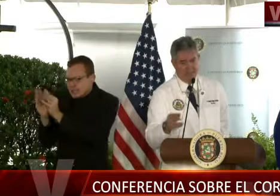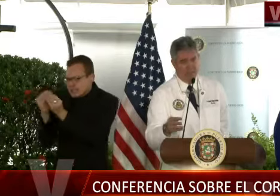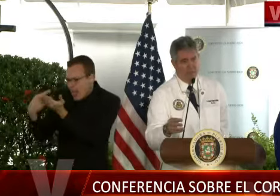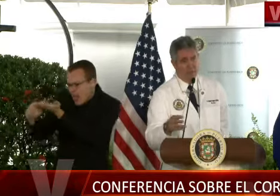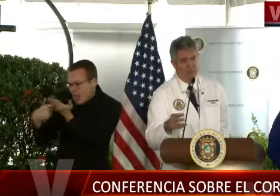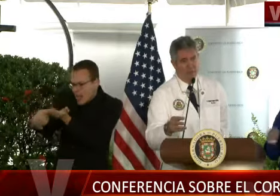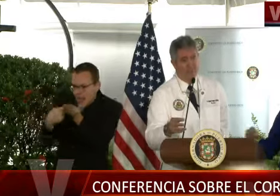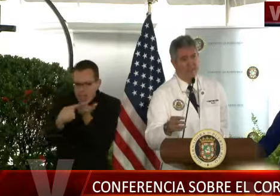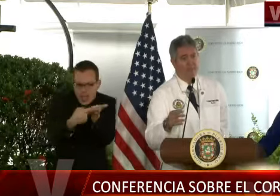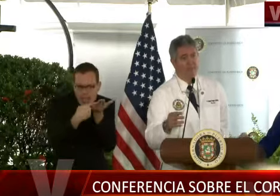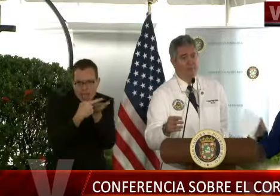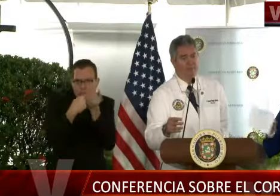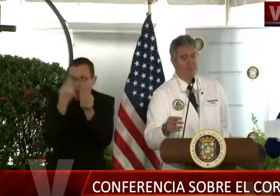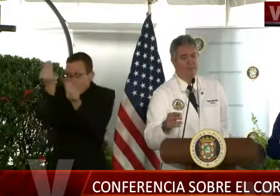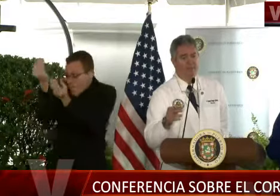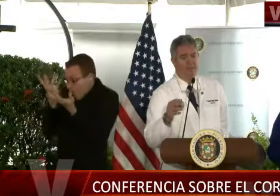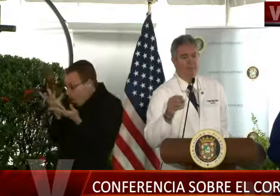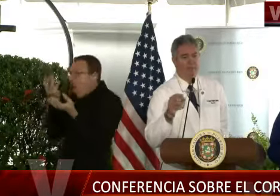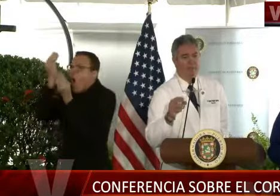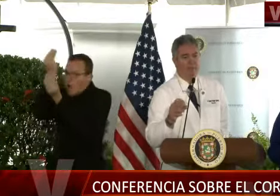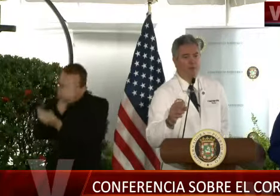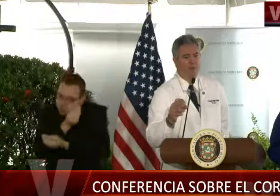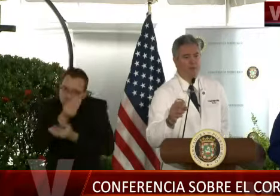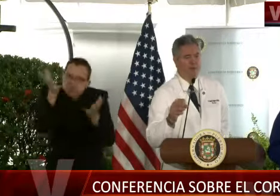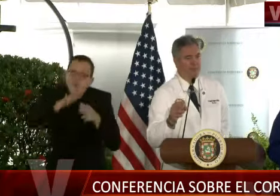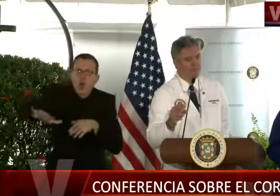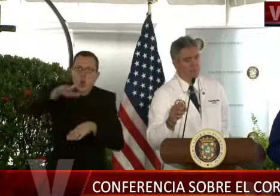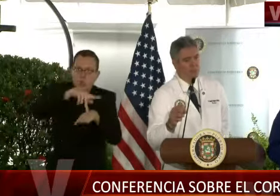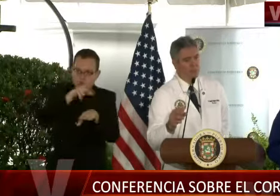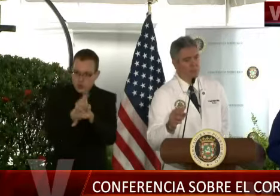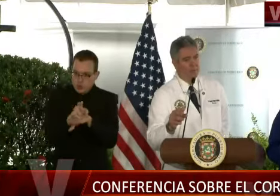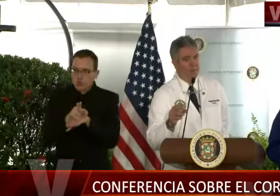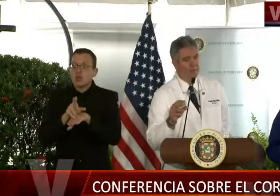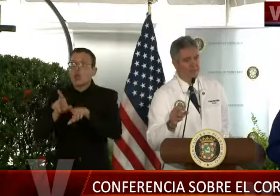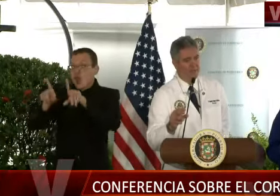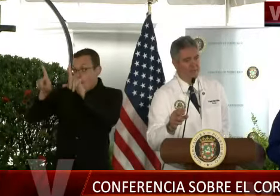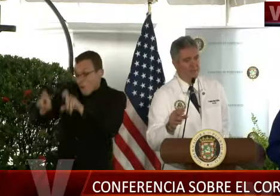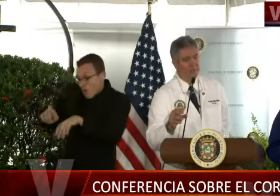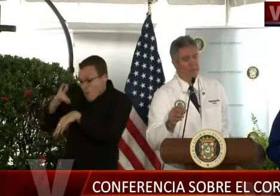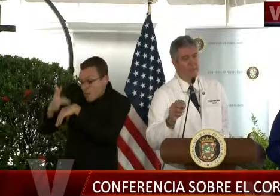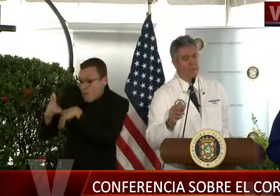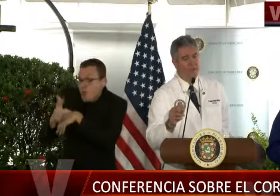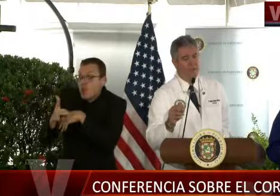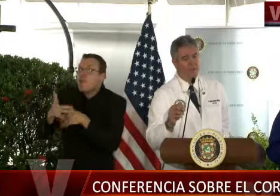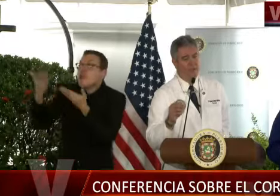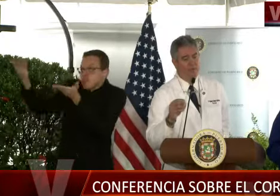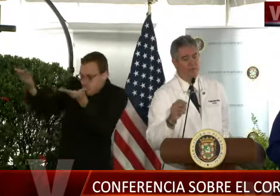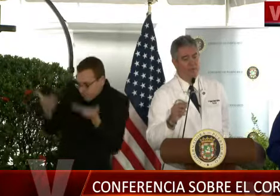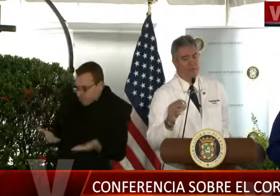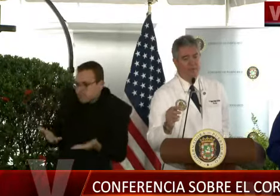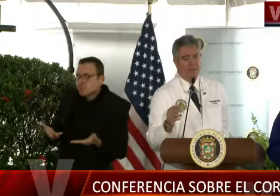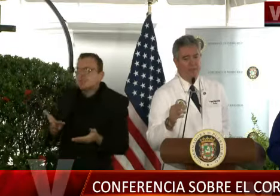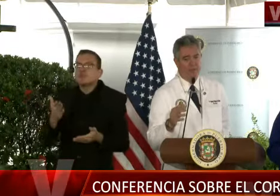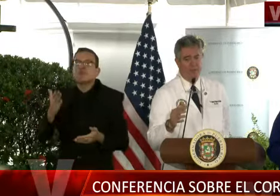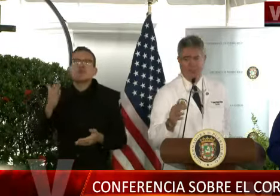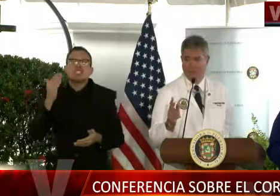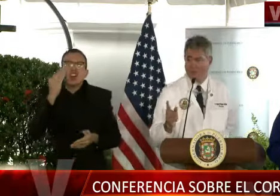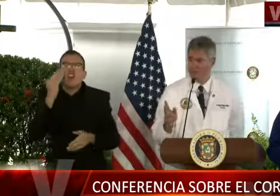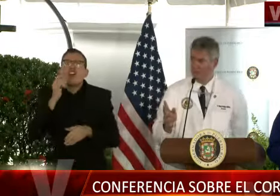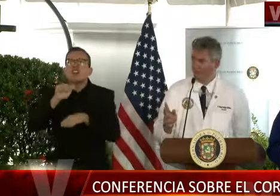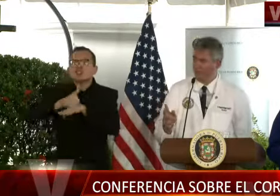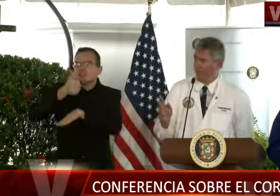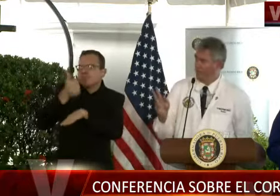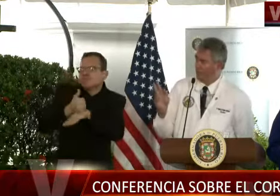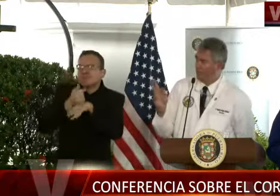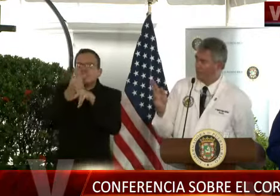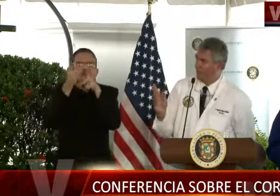Tan pronto las pruebas estén disponibles, pues vamos a poder establecer los estudios de prevalencia y los estudios de contacto,